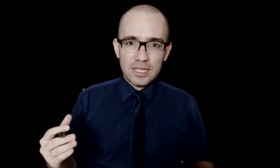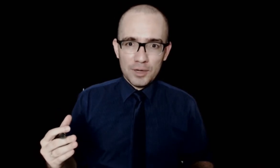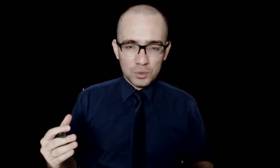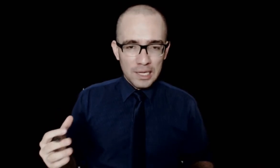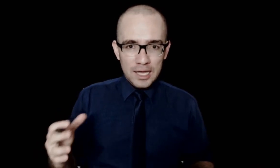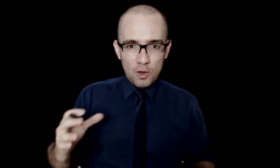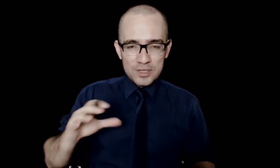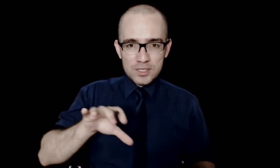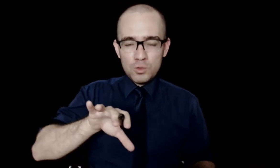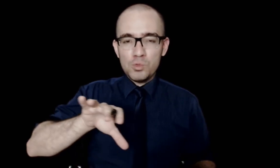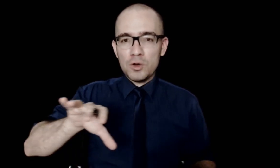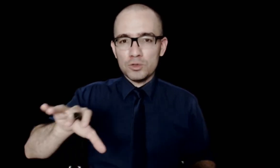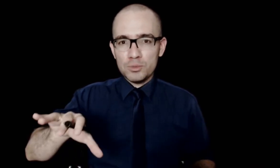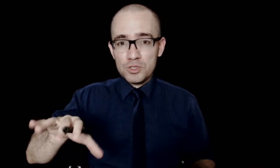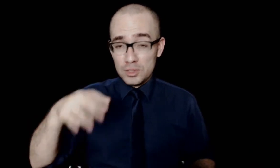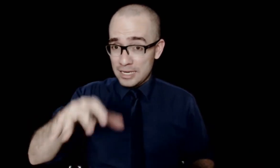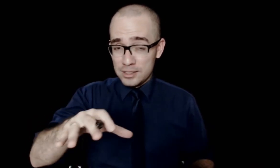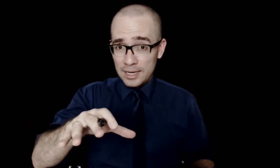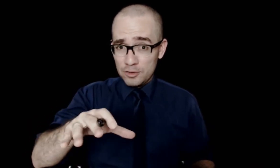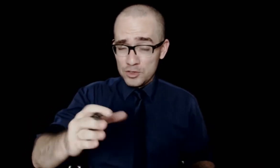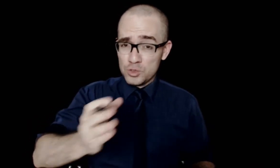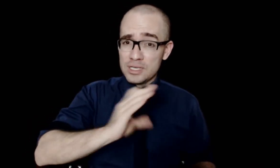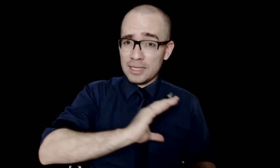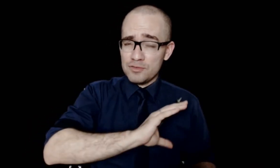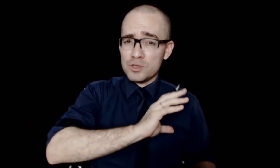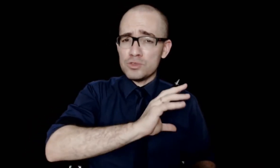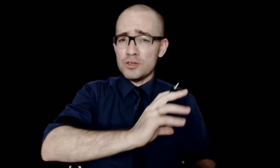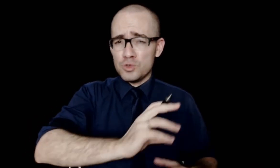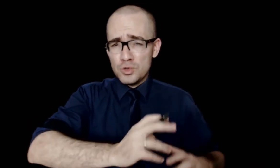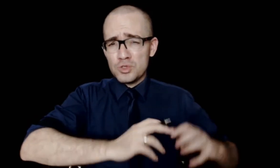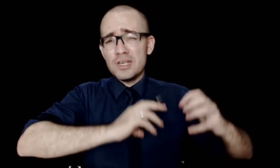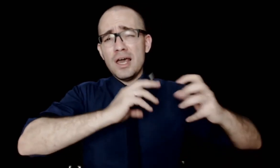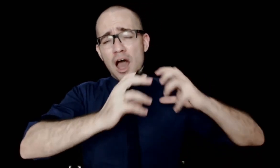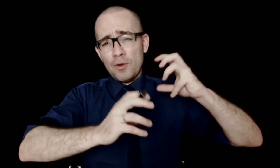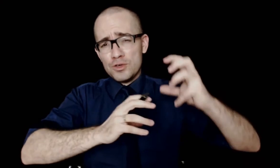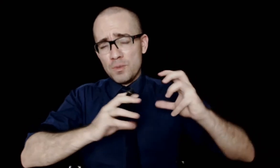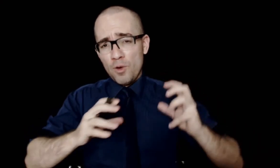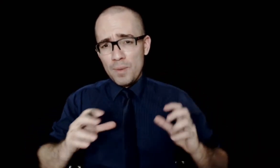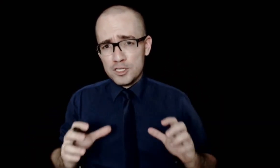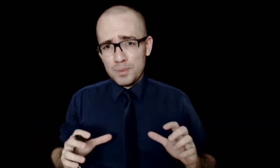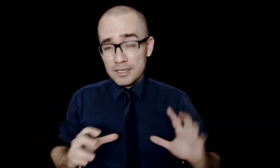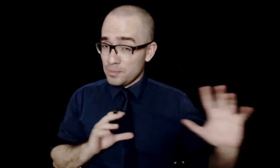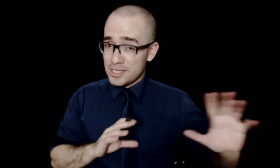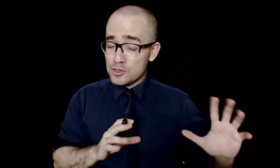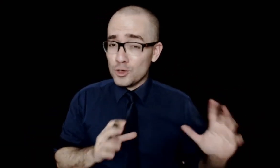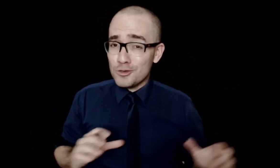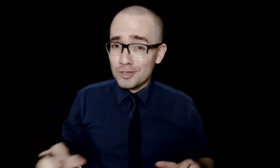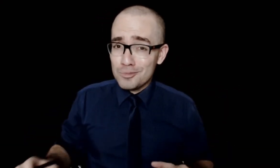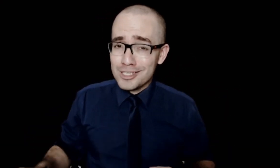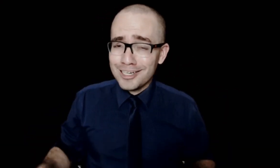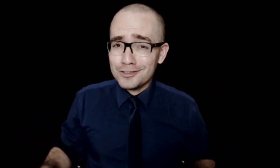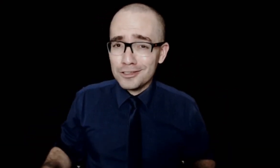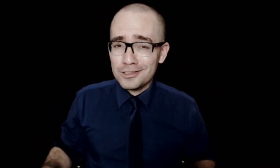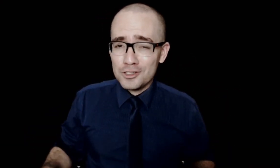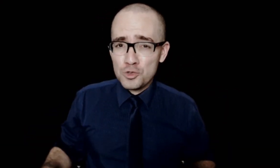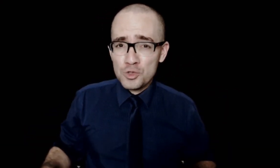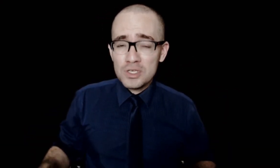treinamento. É uma segunda contribuição. Na área de tarefa, associada à visão de de juros, é uma coisa um pouco mais prática, apesar de nós não termos entrado tanto em de juros.